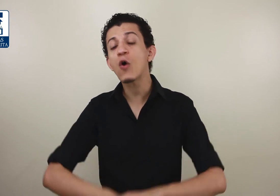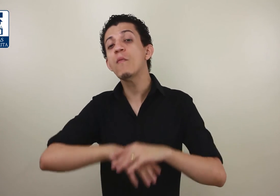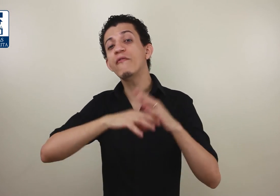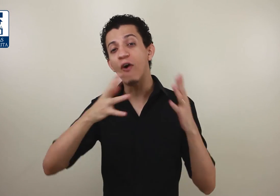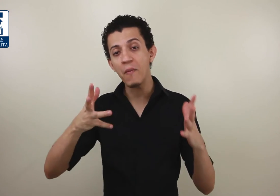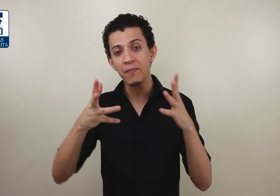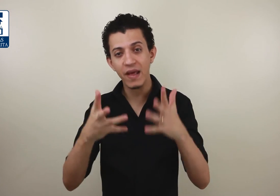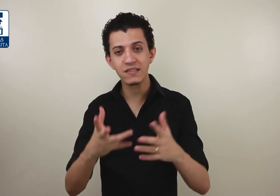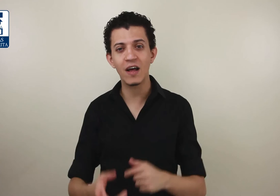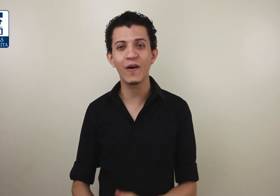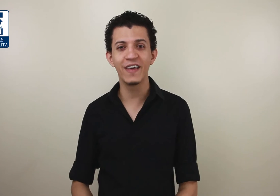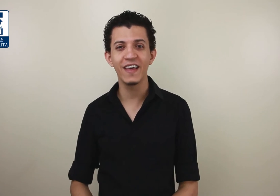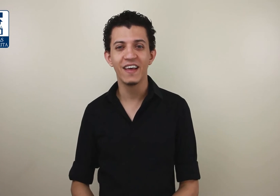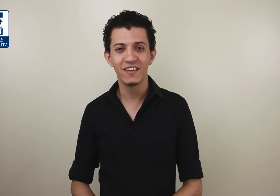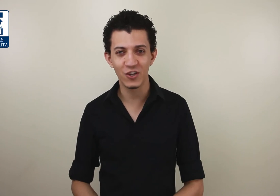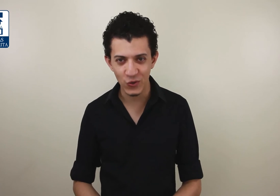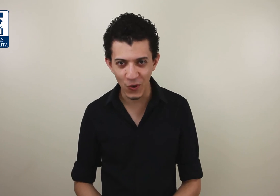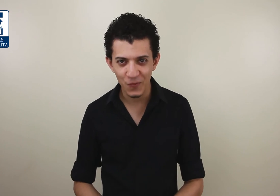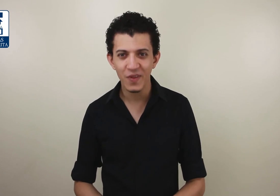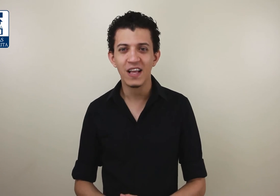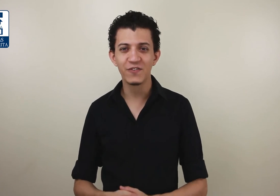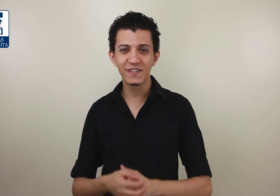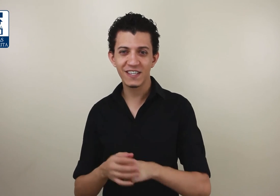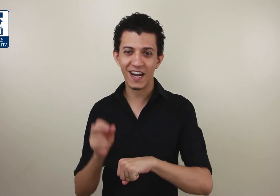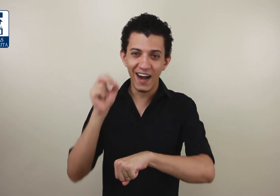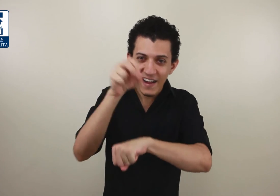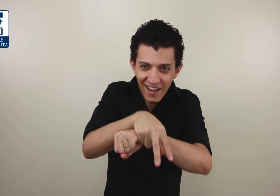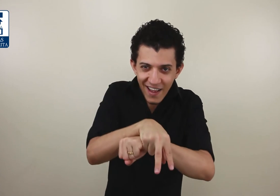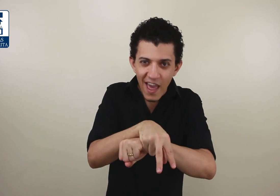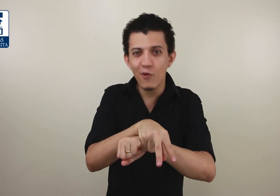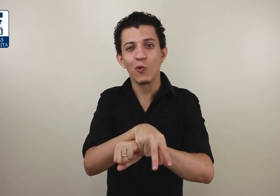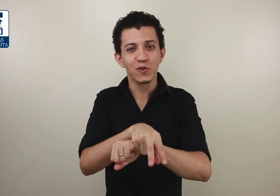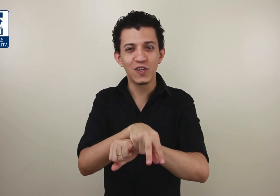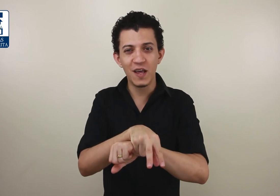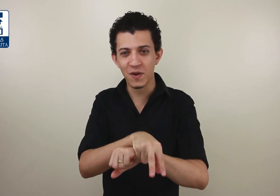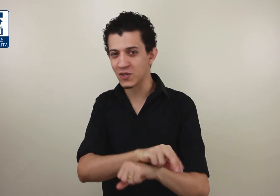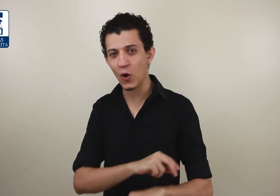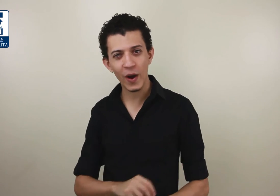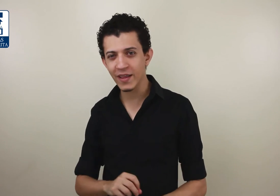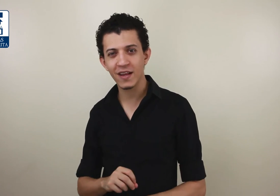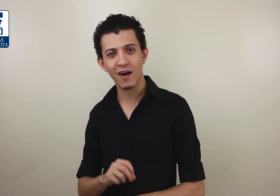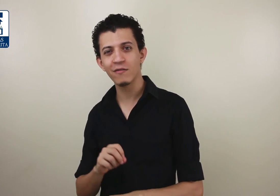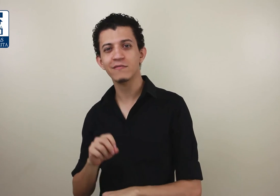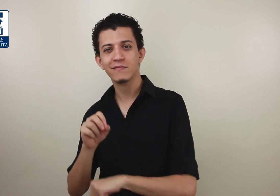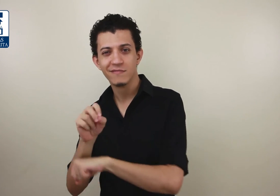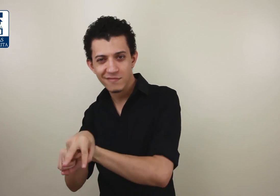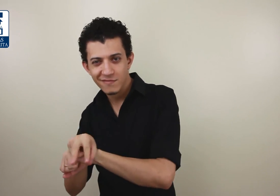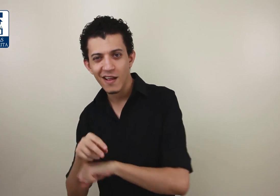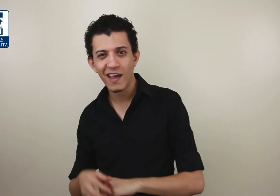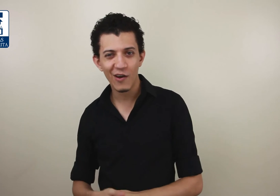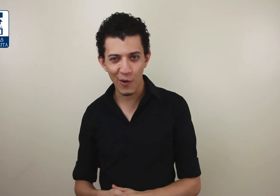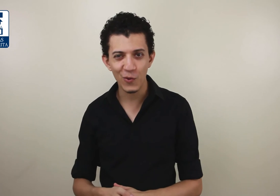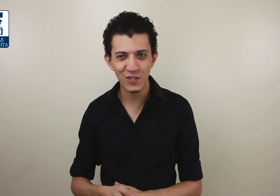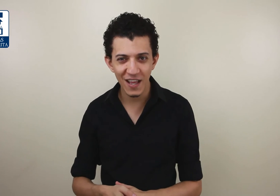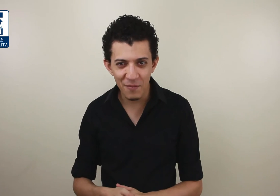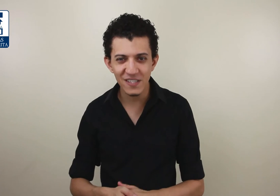alguma forma esse sinal aqui te ajudou, se você já é em um curso de Libras ou ainda não é em um curso de Libras,